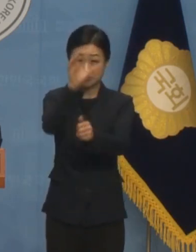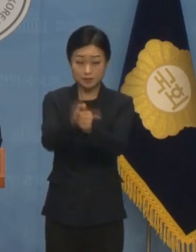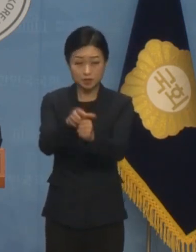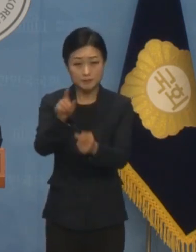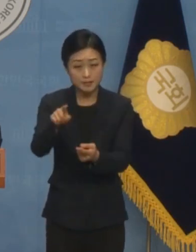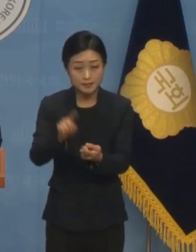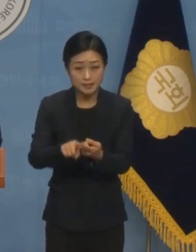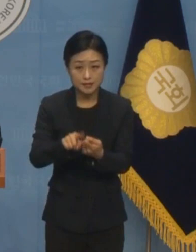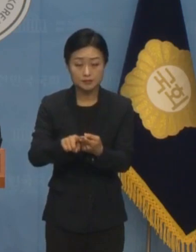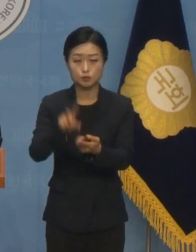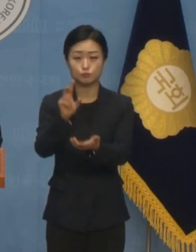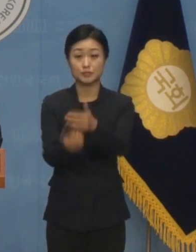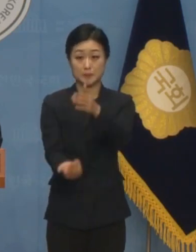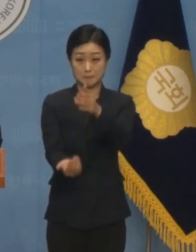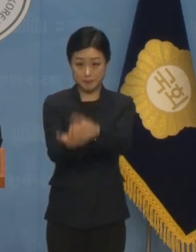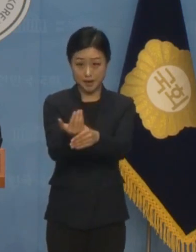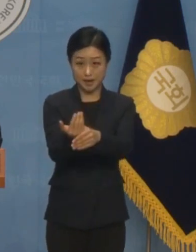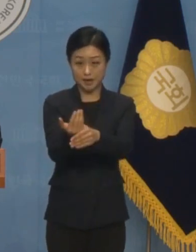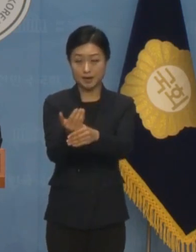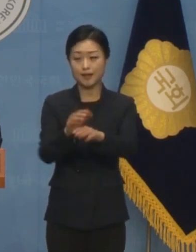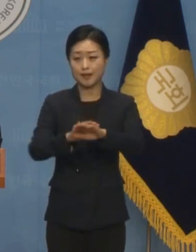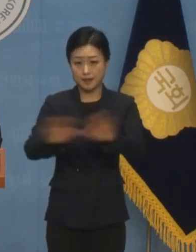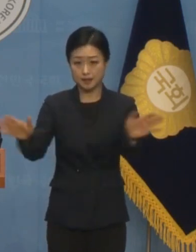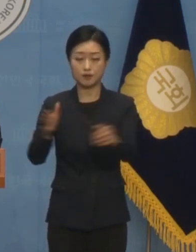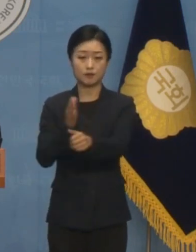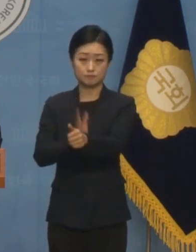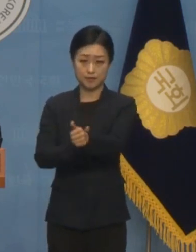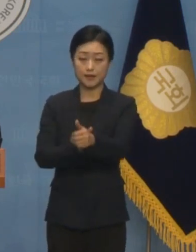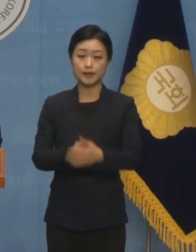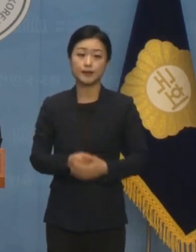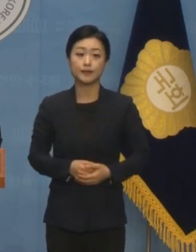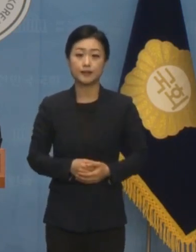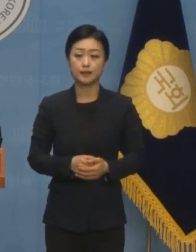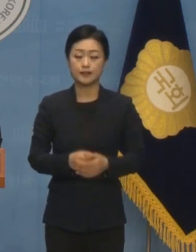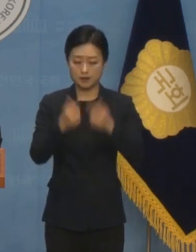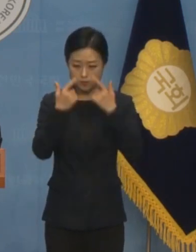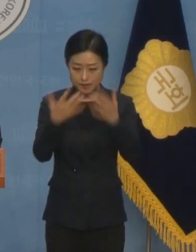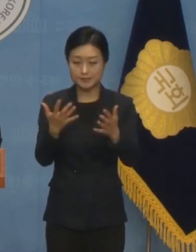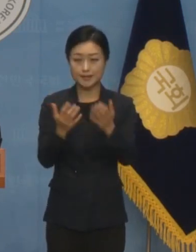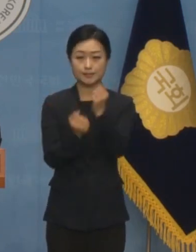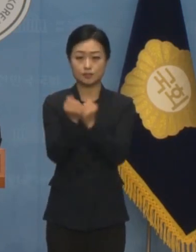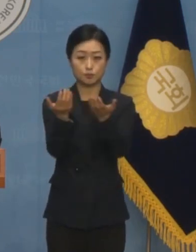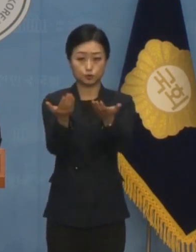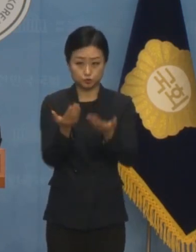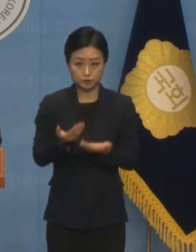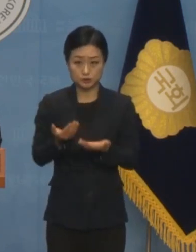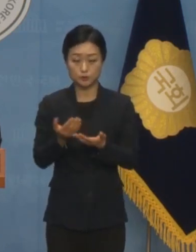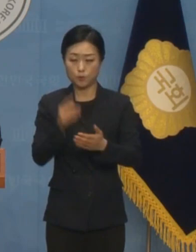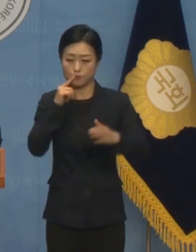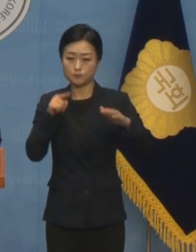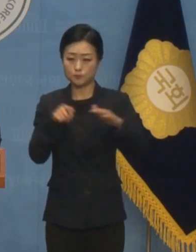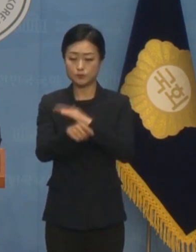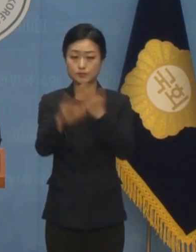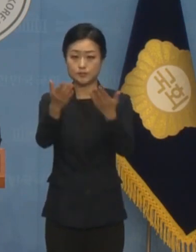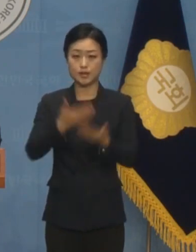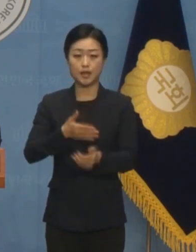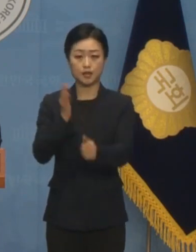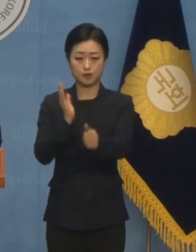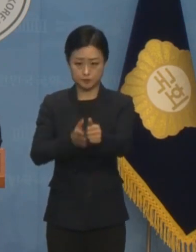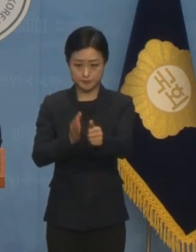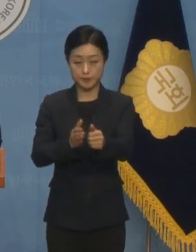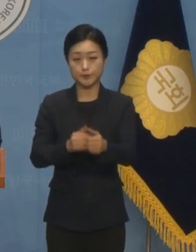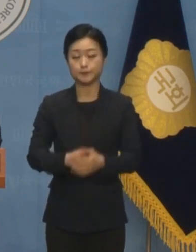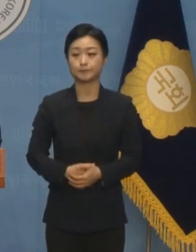선임 사태에 대해 축구협회의 명확한 해명과 책임 있는 조치를 강력히